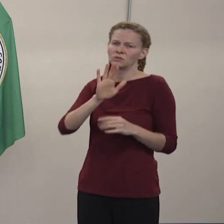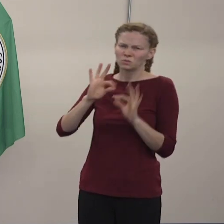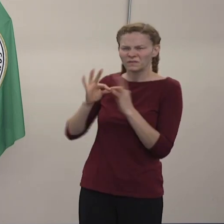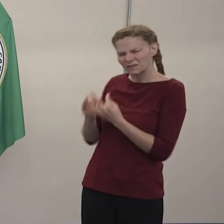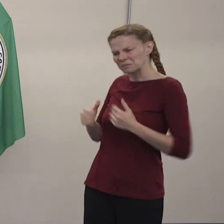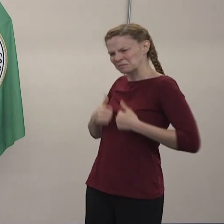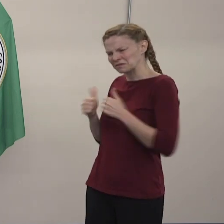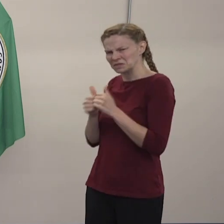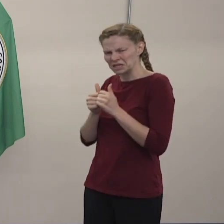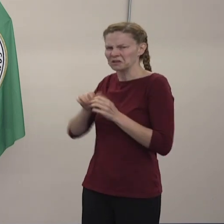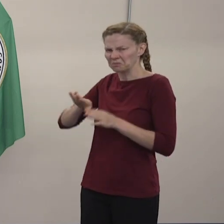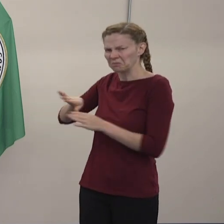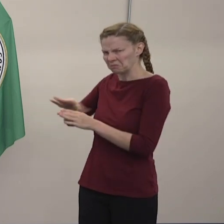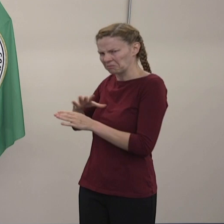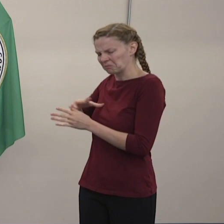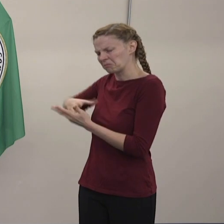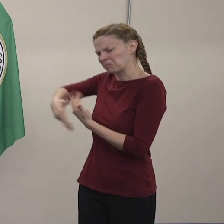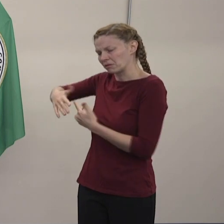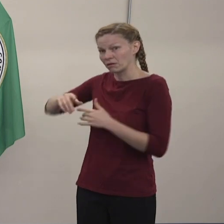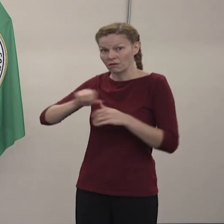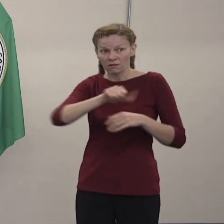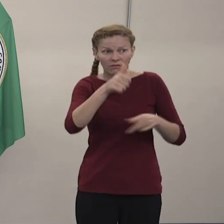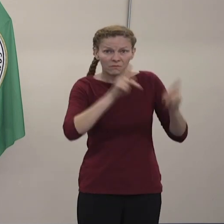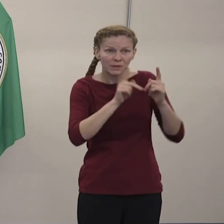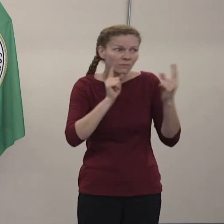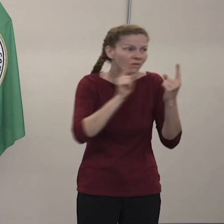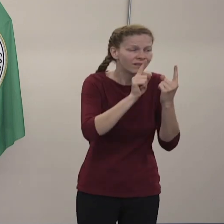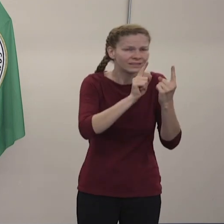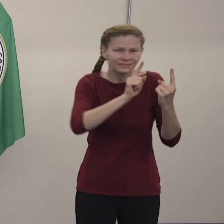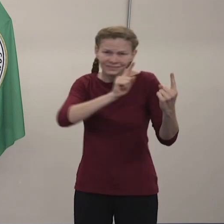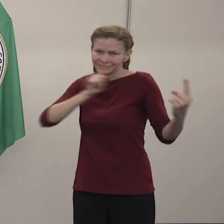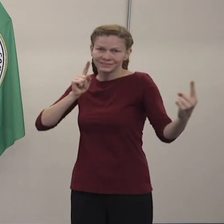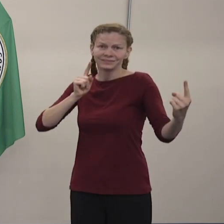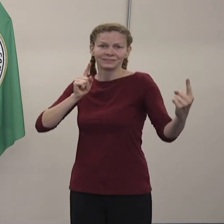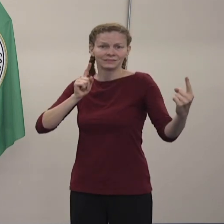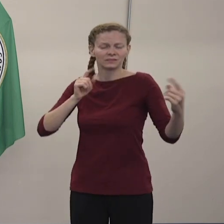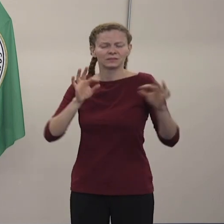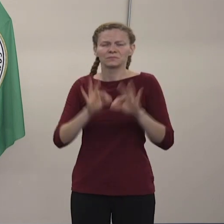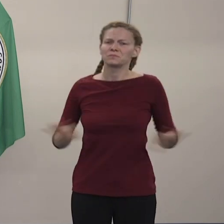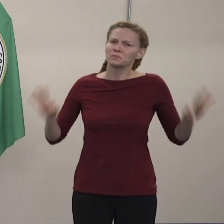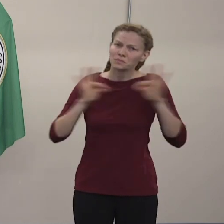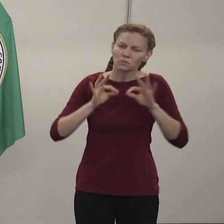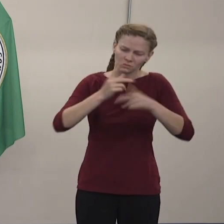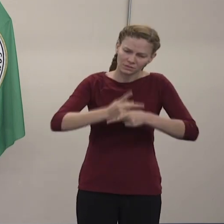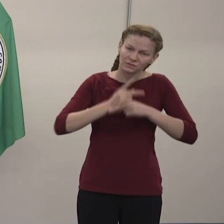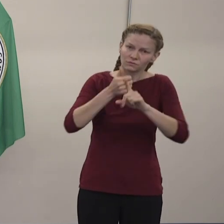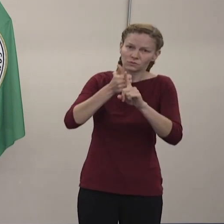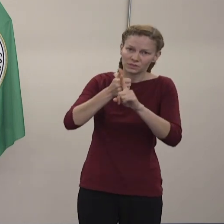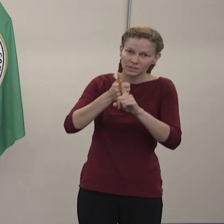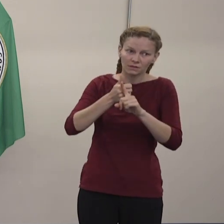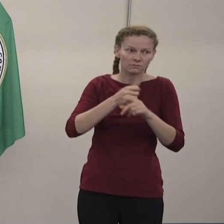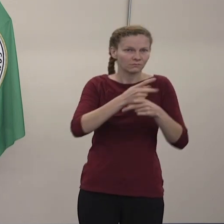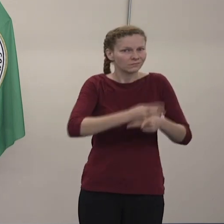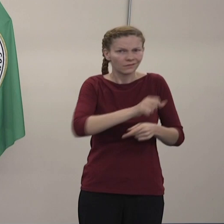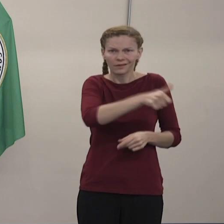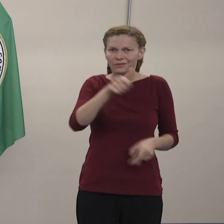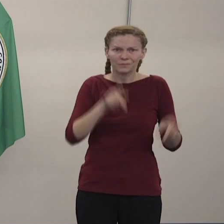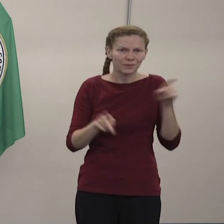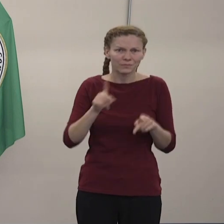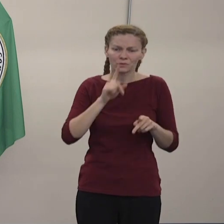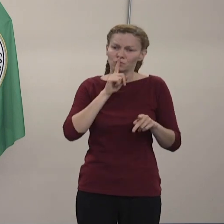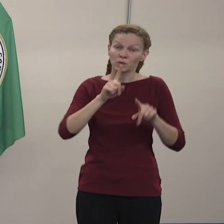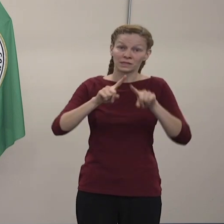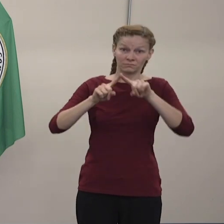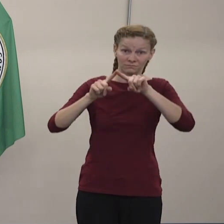misma casa lo máximo posible. Por favor, cuídense a sí mismas y a todas las personas alrededor suyo, porque todas las personas